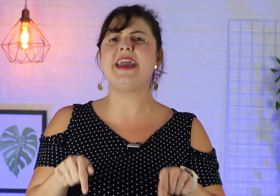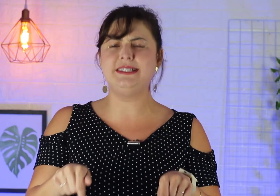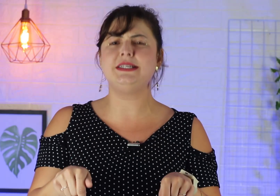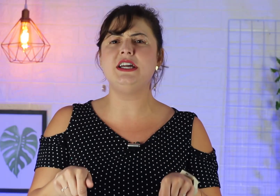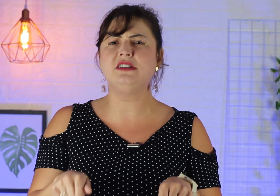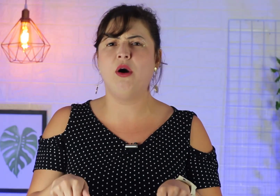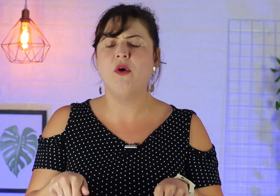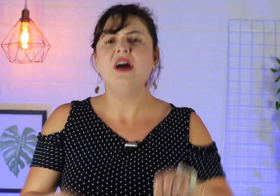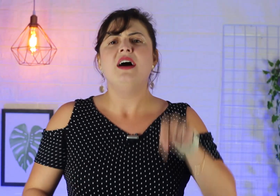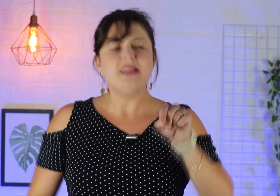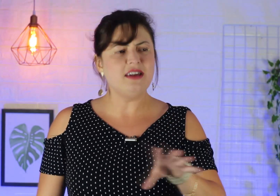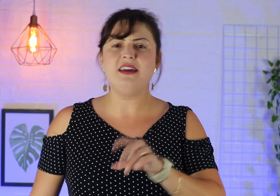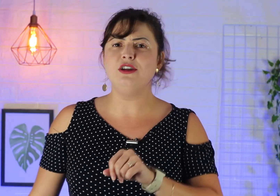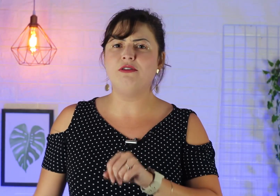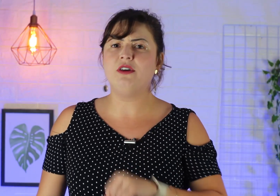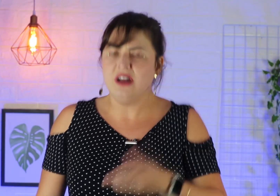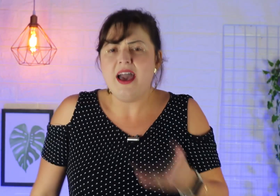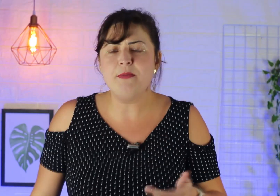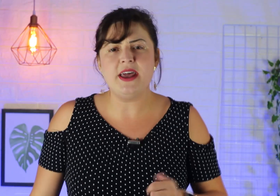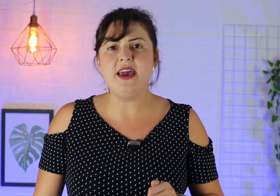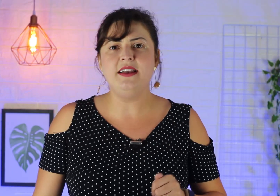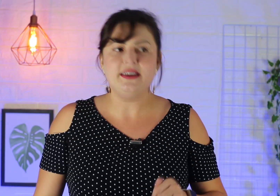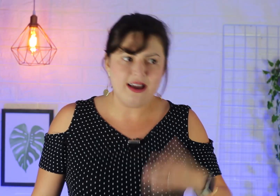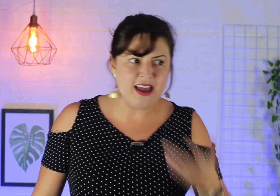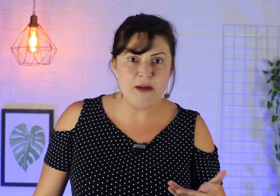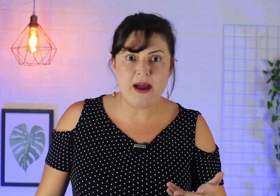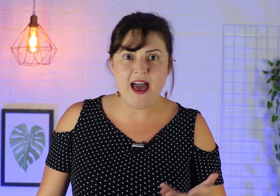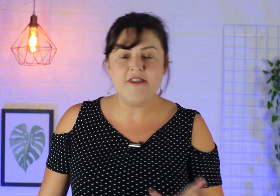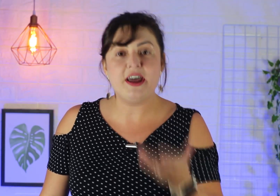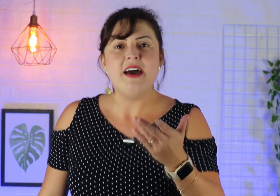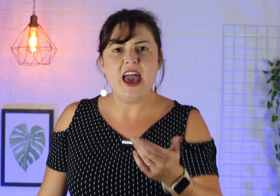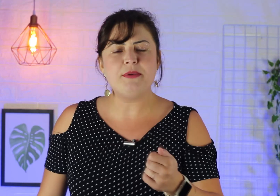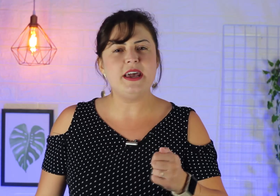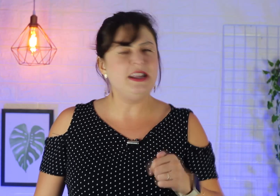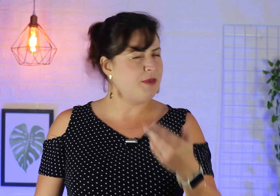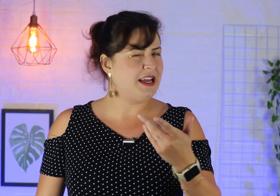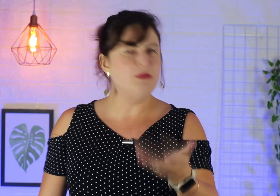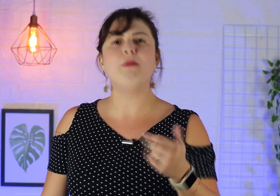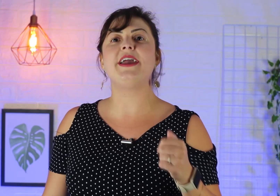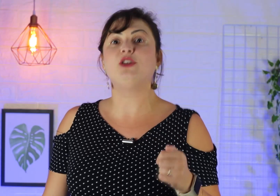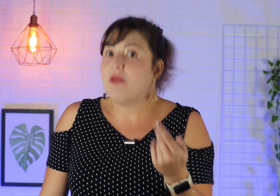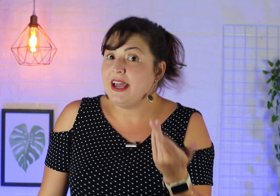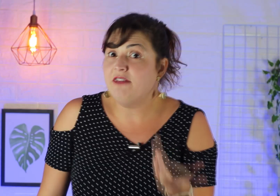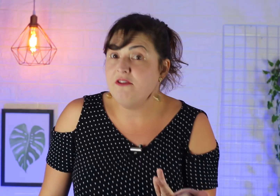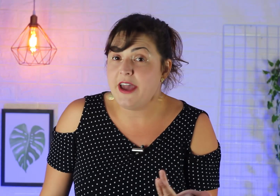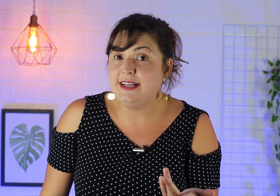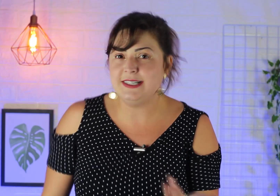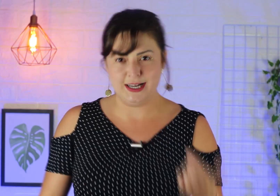sintam que aquele louvor é para ele, que aquela palavra é para ele, para aquele momento, para aquela vivência.